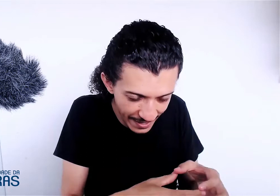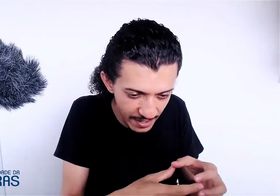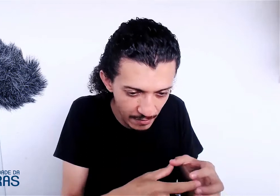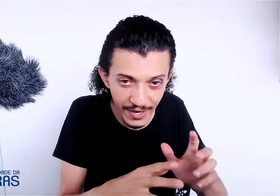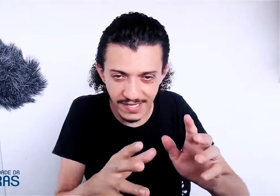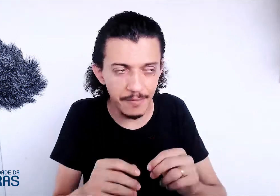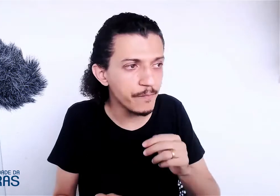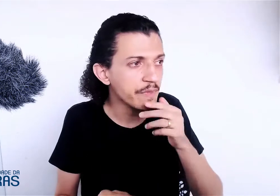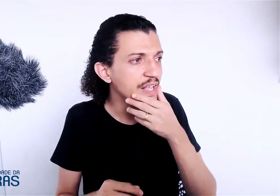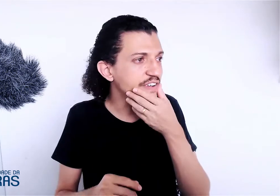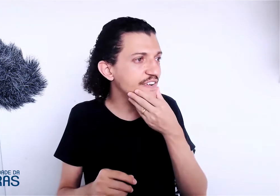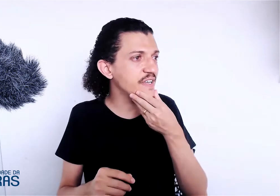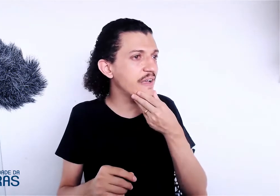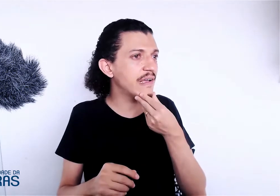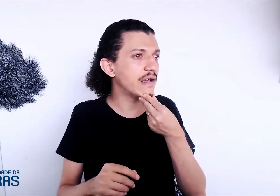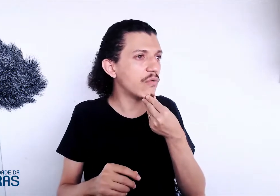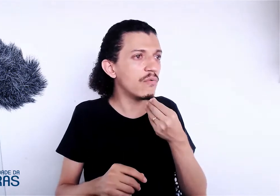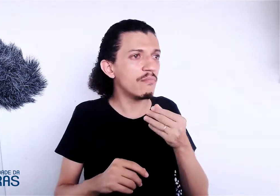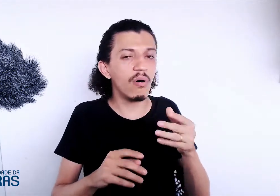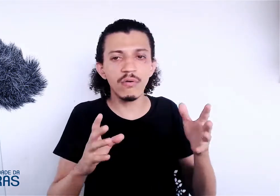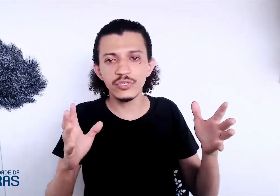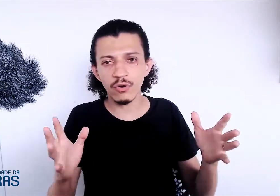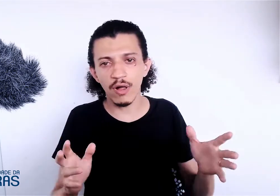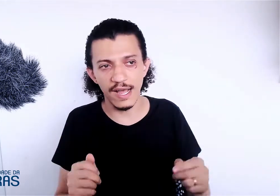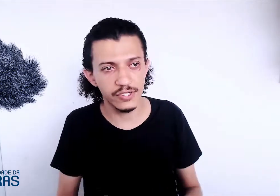aquilo, por exemplo, você vai fazer um bolo de chocolate.